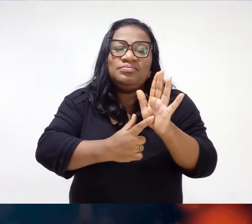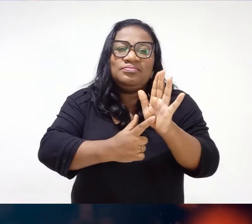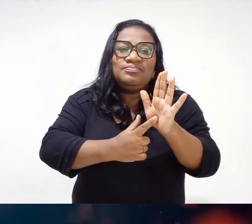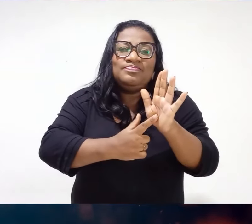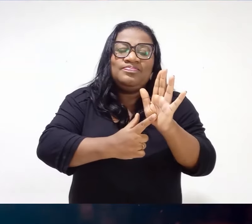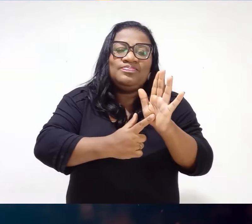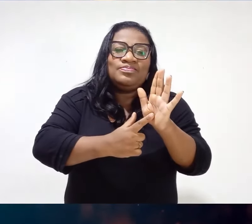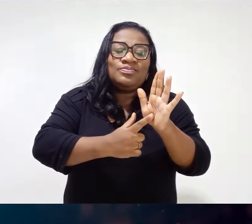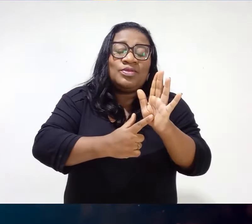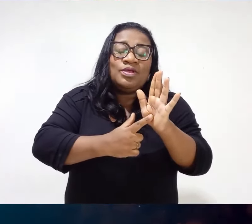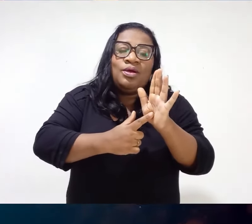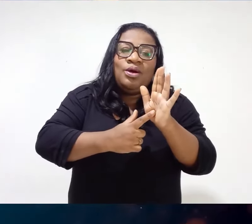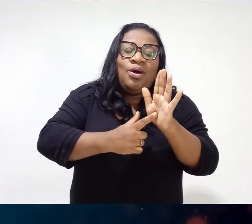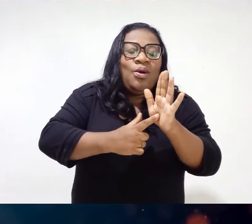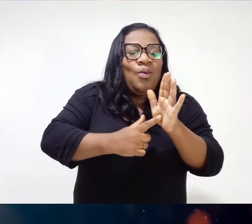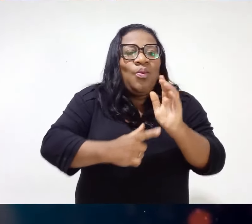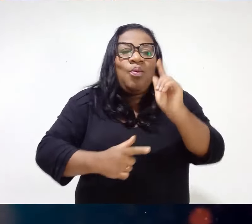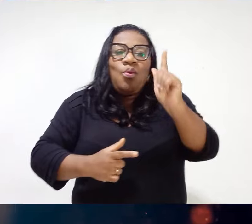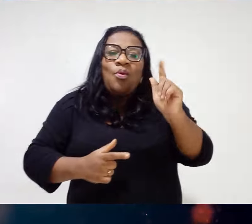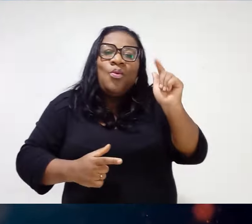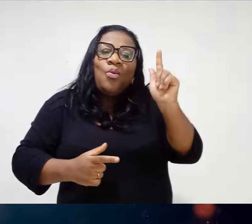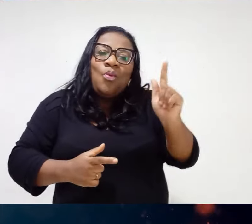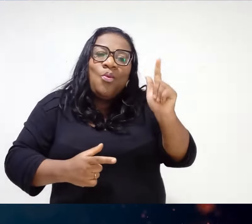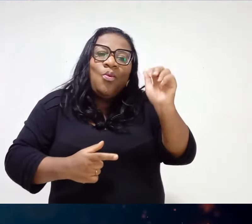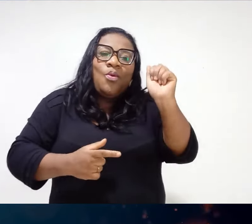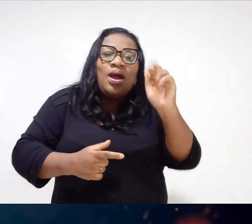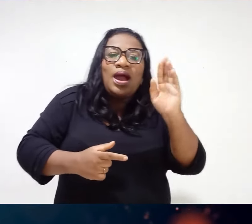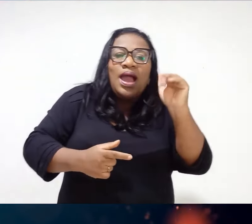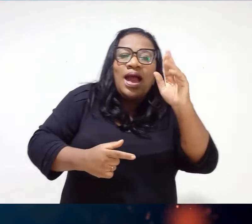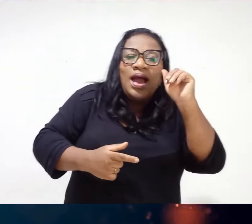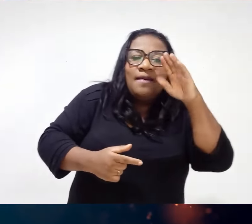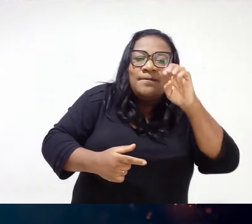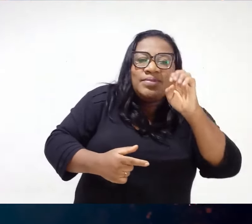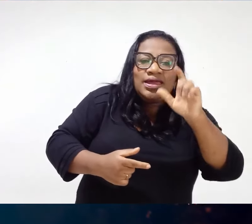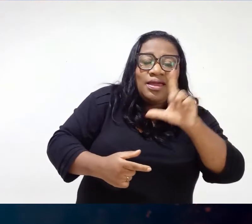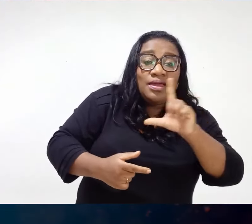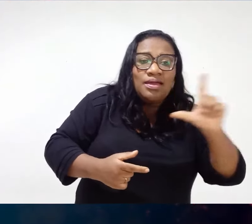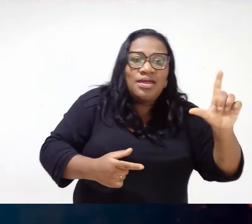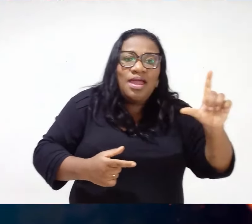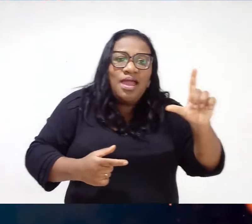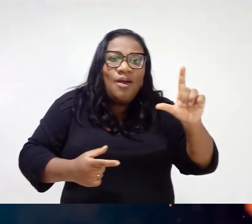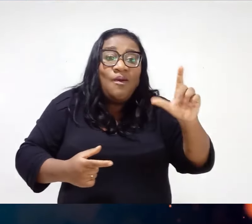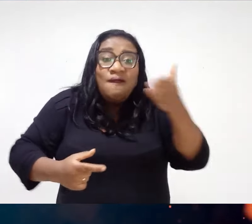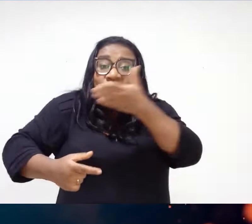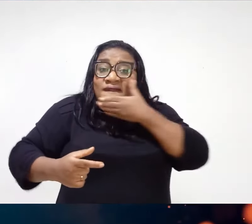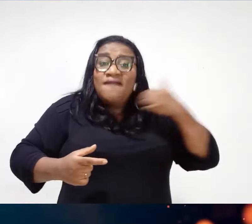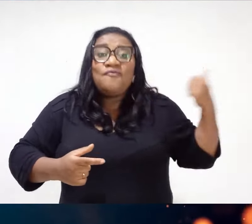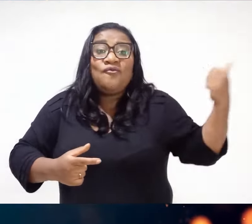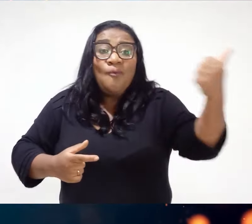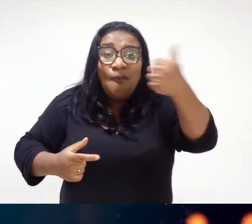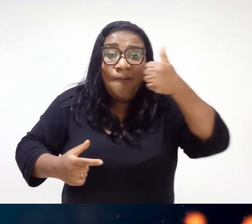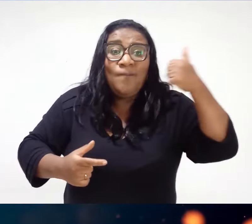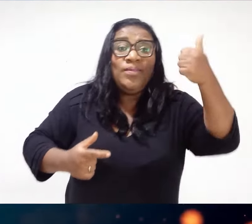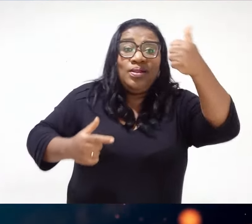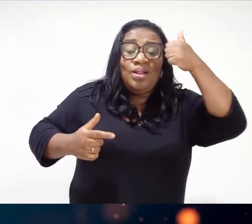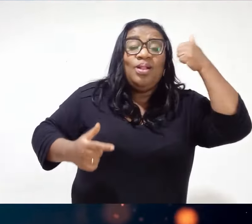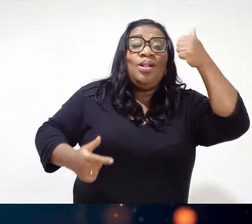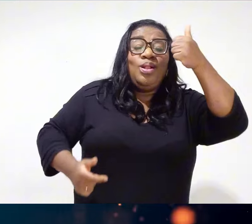Que o Gabriel Medina Ele conseguiu a maior nota Que um surfista Na categoria dele Conseguiu até